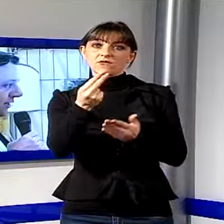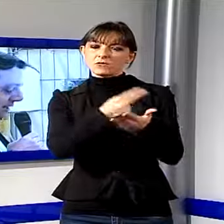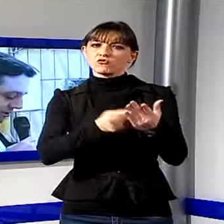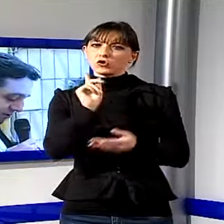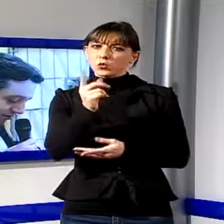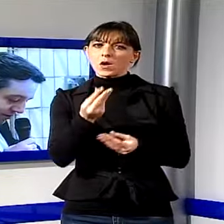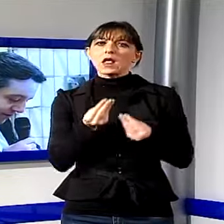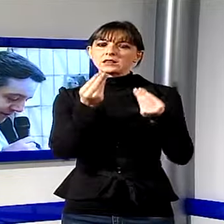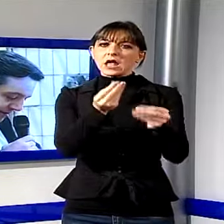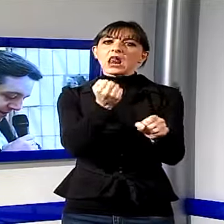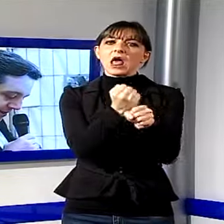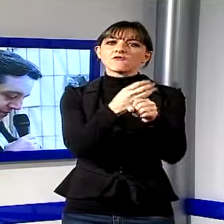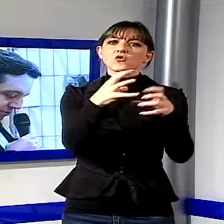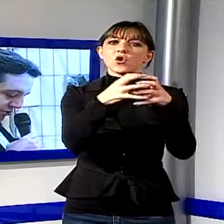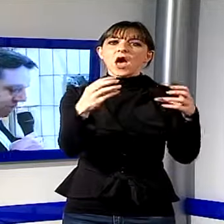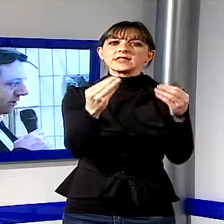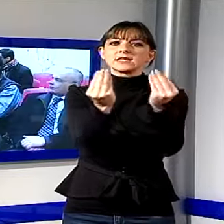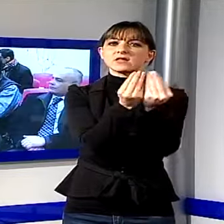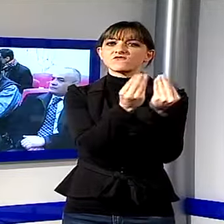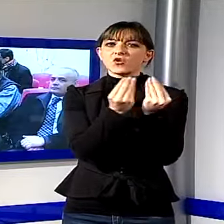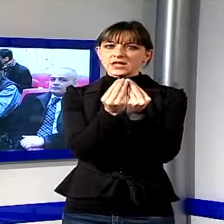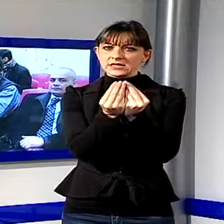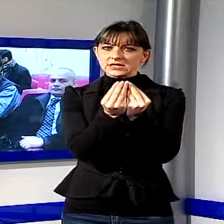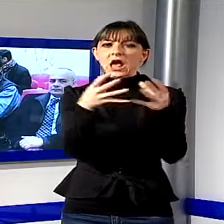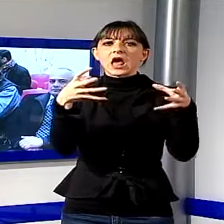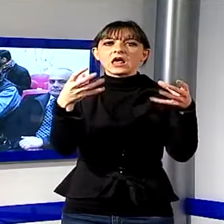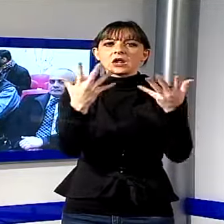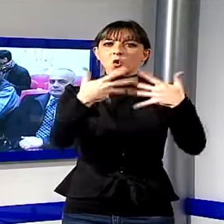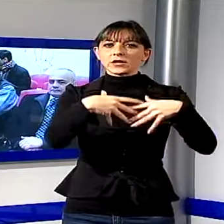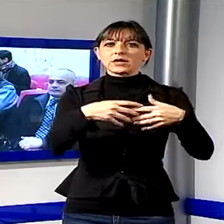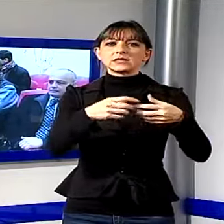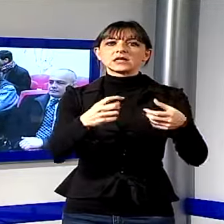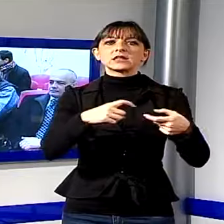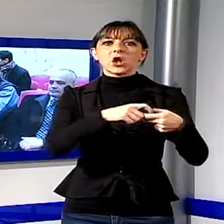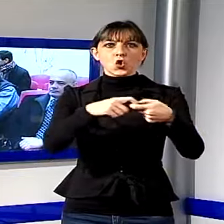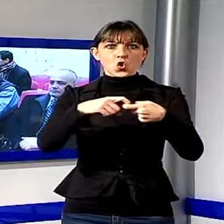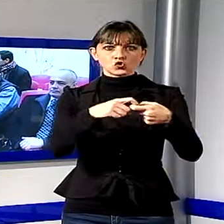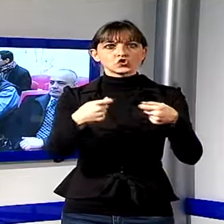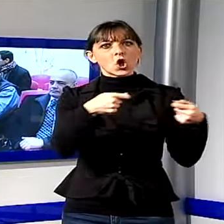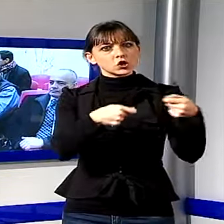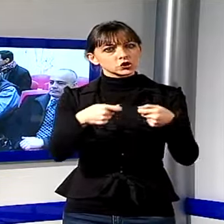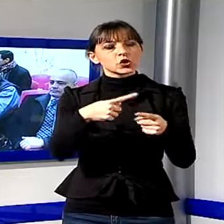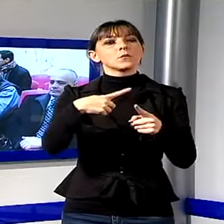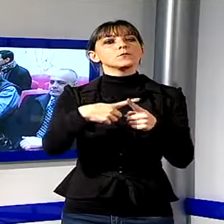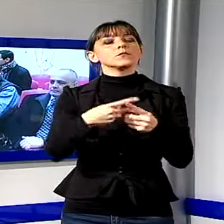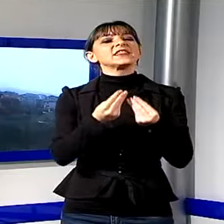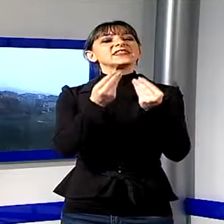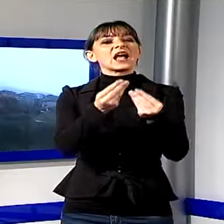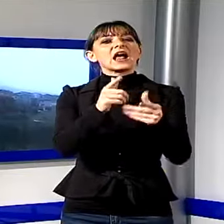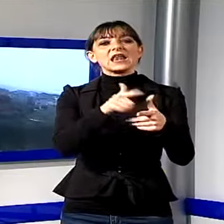forestali organizzate in consorzio chiamate a fornire la materia prima, il legno. Dall'altra agevolare le circa 100